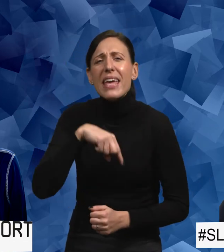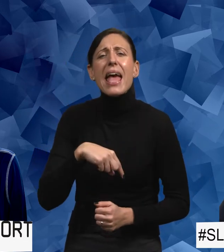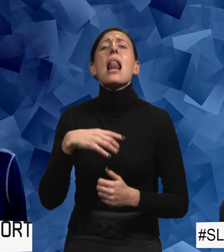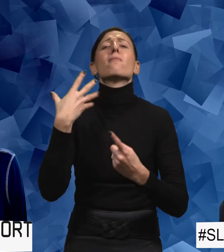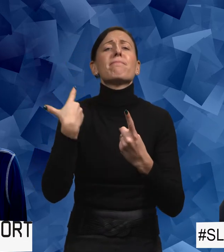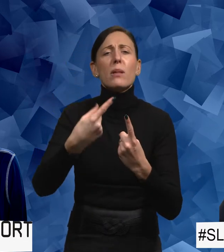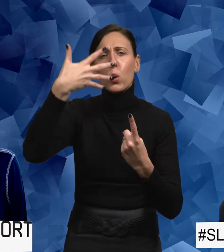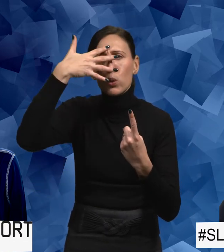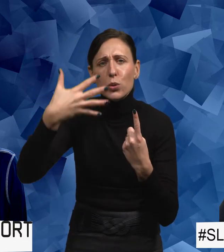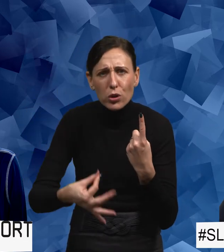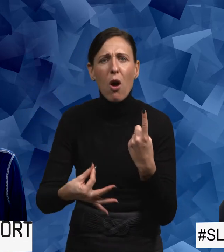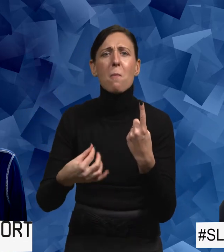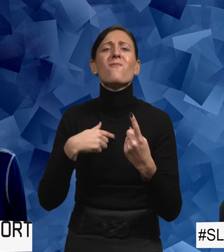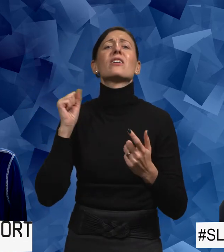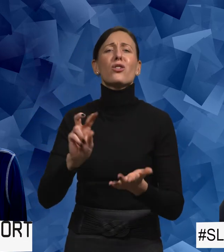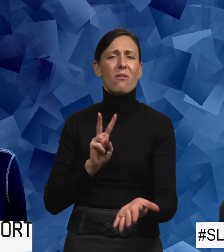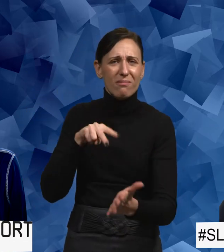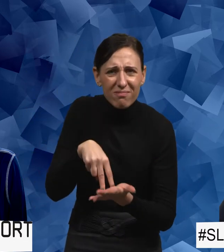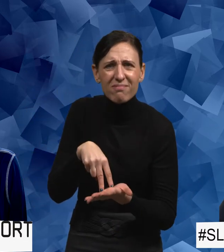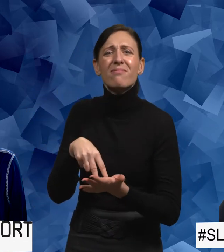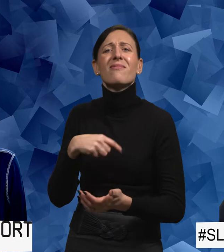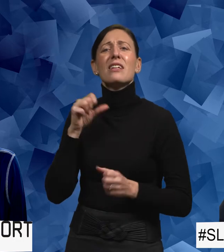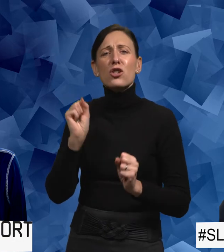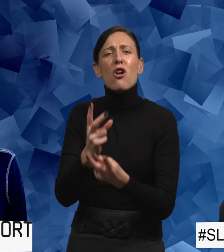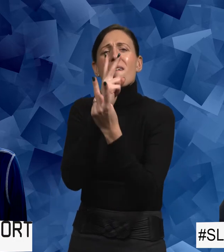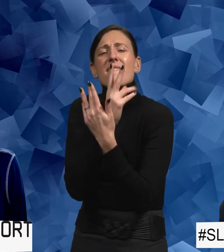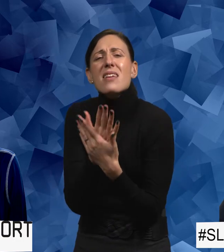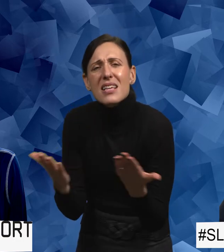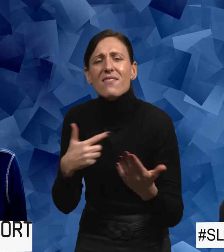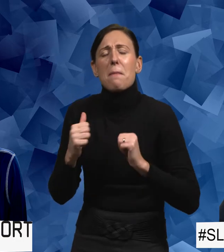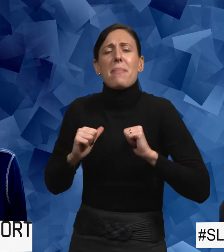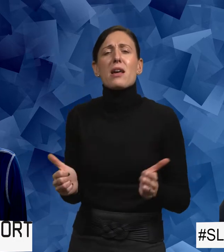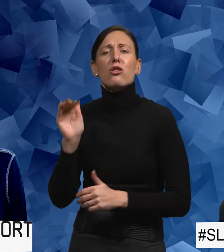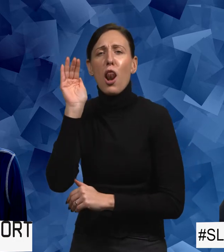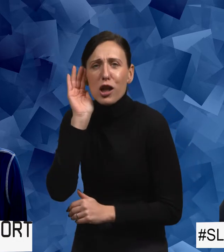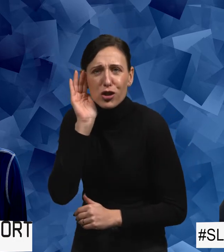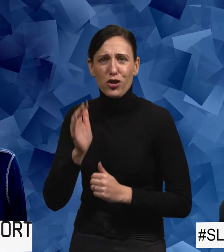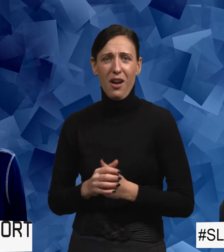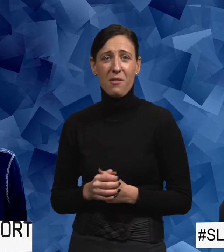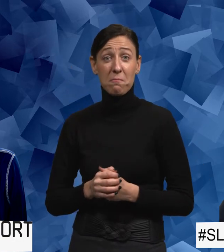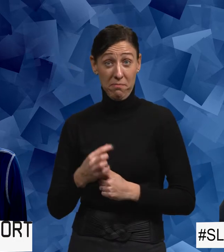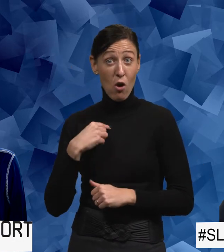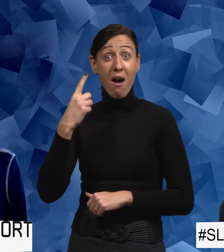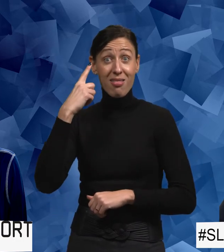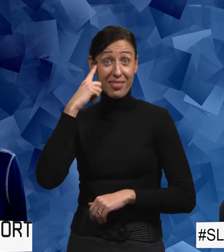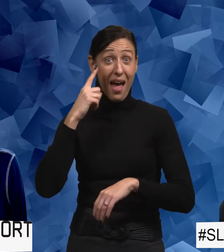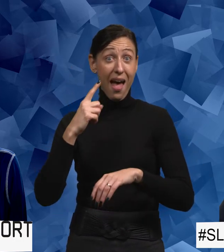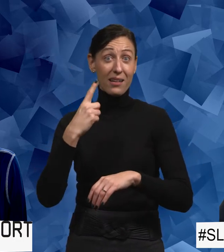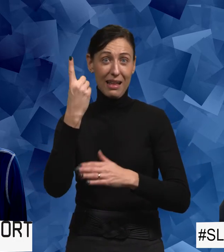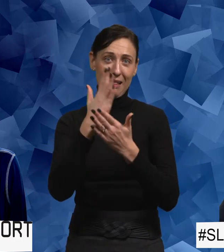kunskapen oss. Och då ska vi stå på oss om det. För du kan i alla fall visa att du är beredd att lyssna. Jag har tänkt en del när jag får